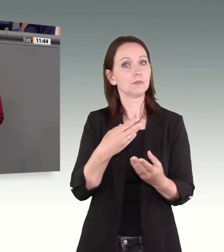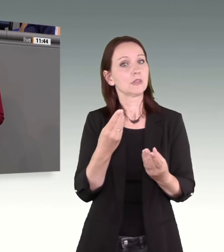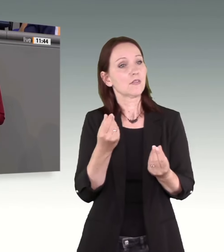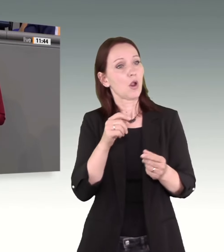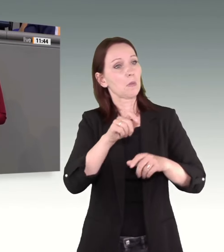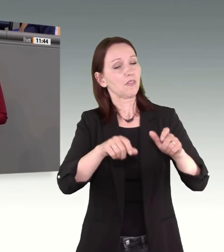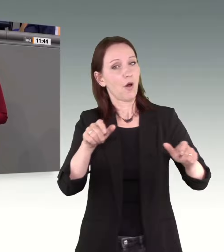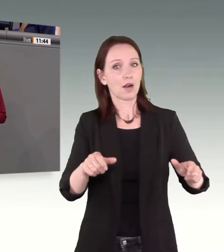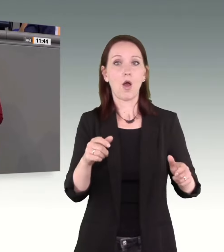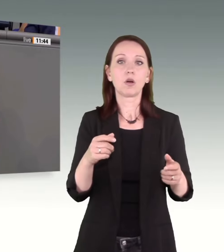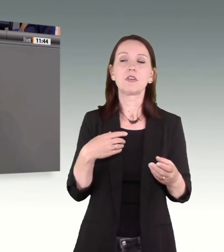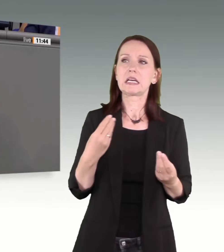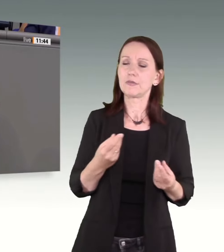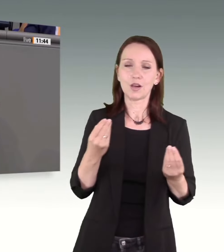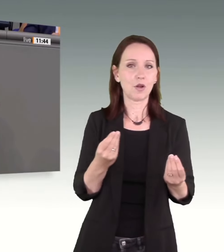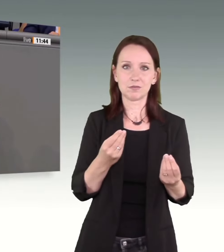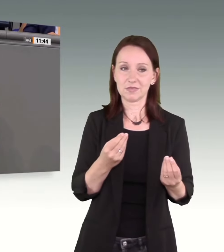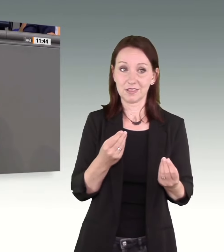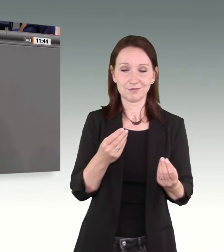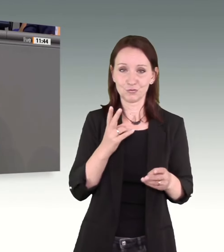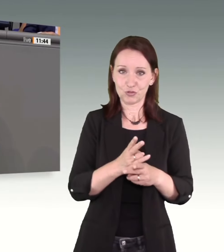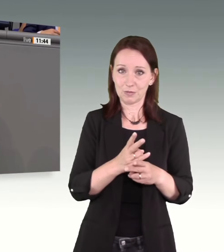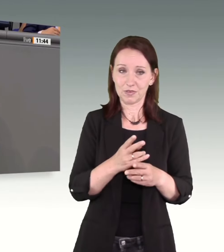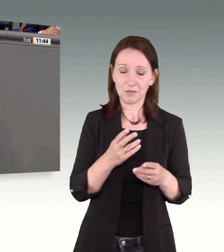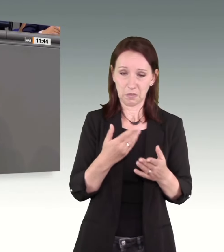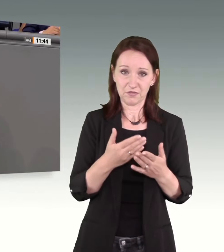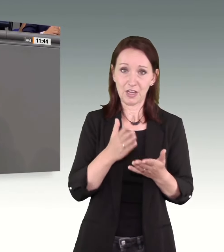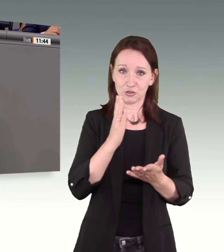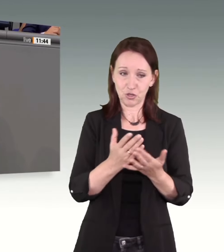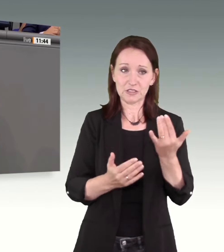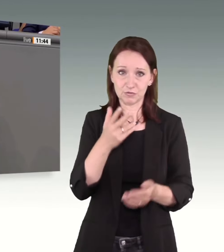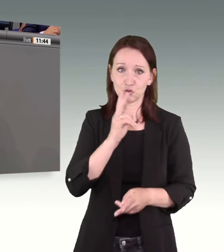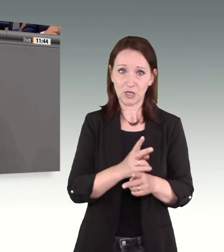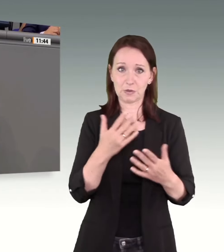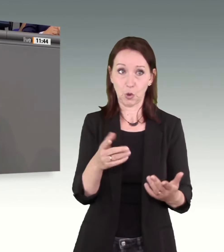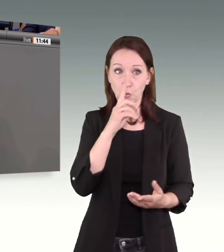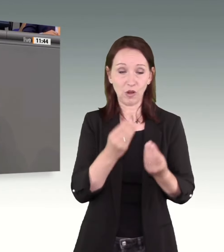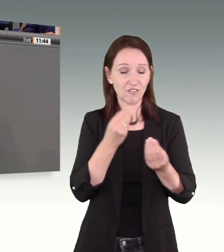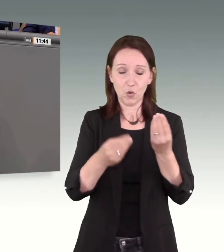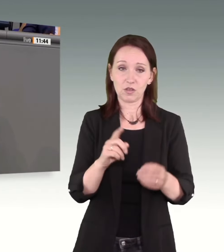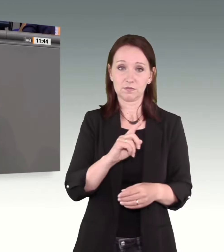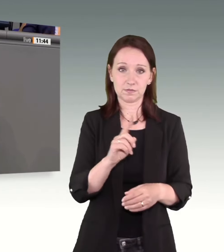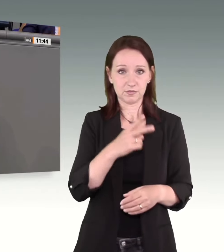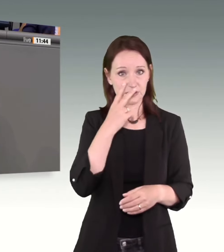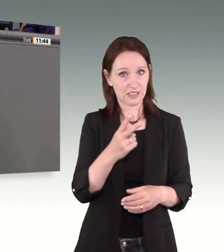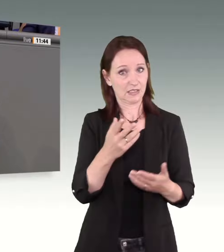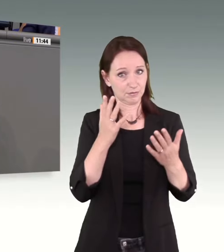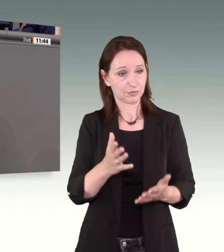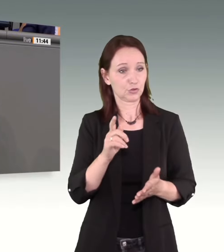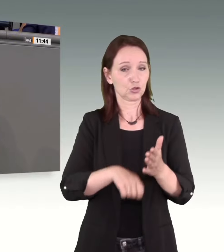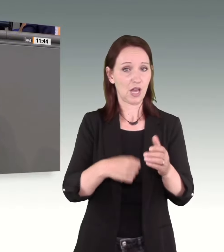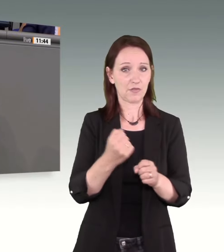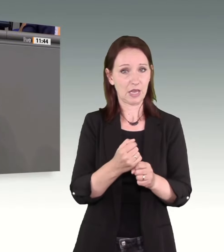weniger ein Gefühl ist, sondern mit Zahlen unterlegte Realität. Das ist die angemessene Reaktion auf die dramatische Zunahme von